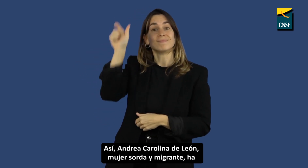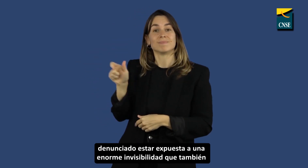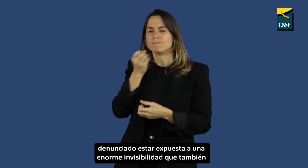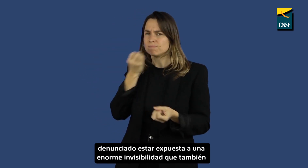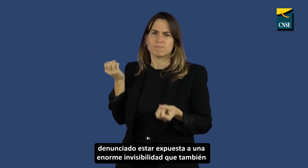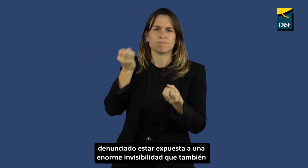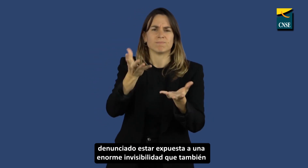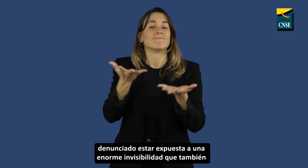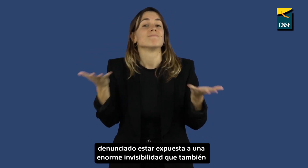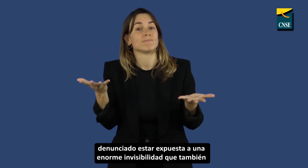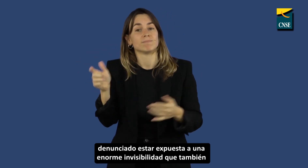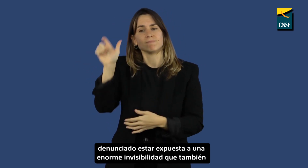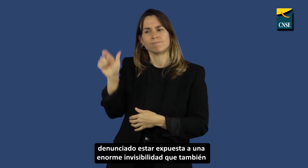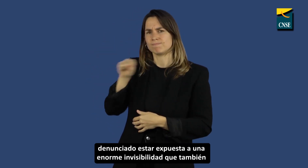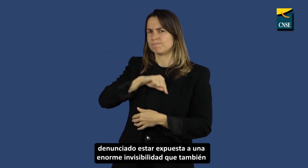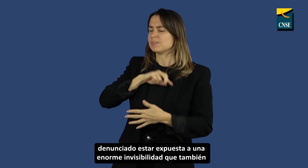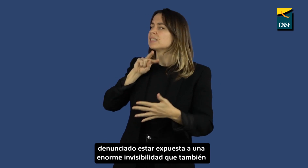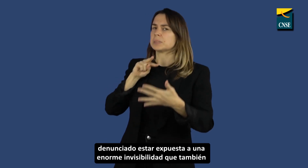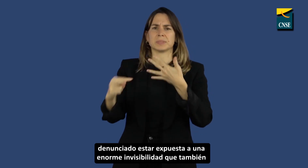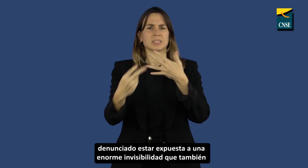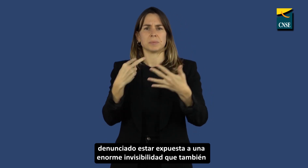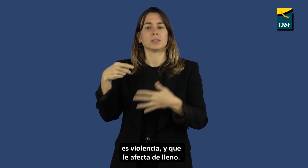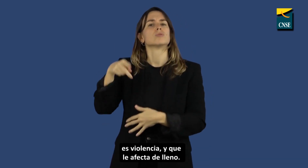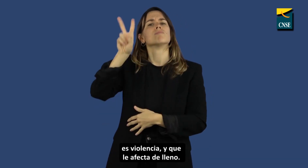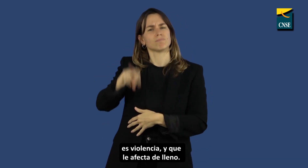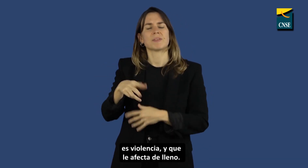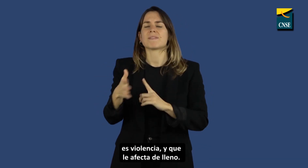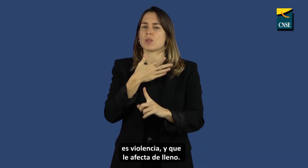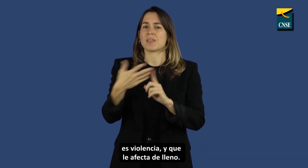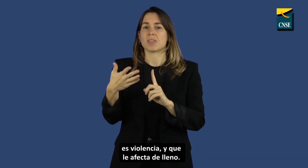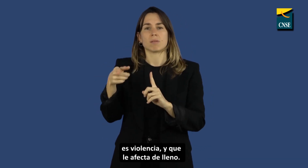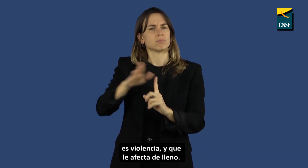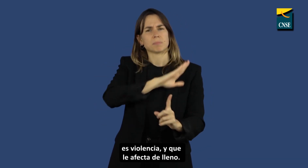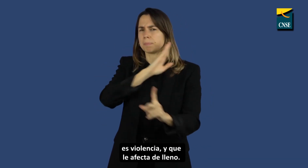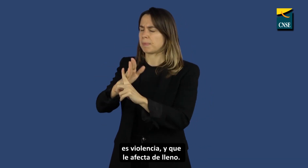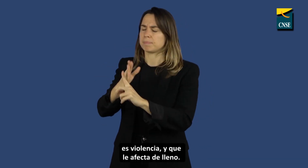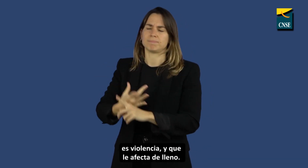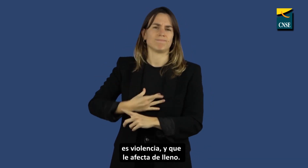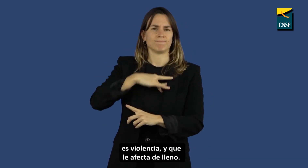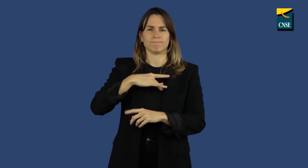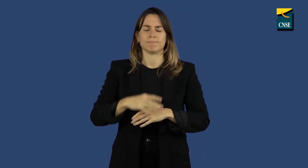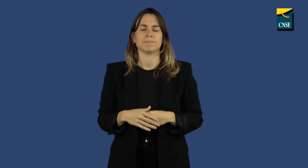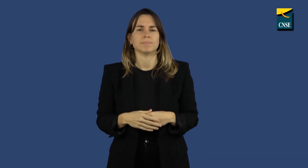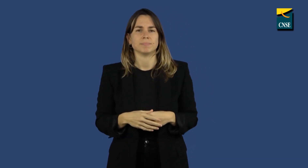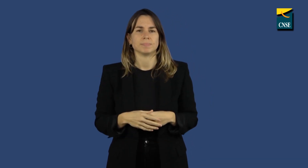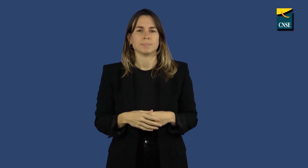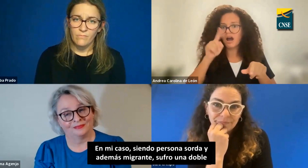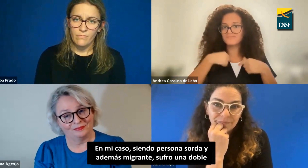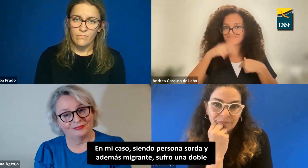migrante, ha denunciado estar expuesta a una enorme invisibilidad que también es violencia y que le afecta de lleno. En mi